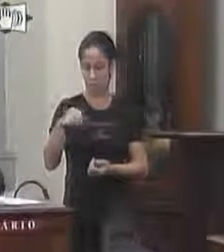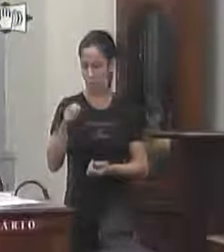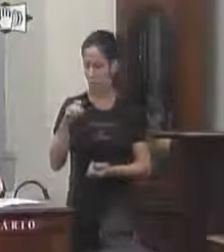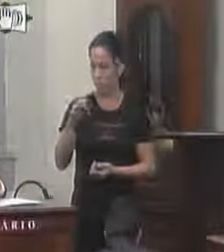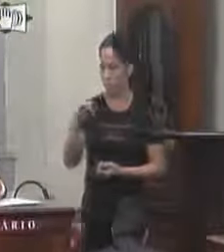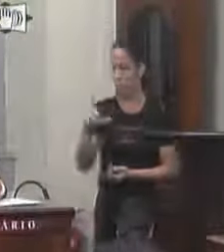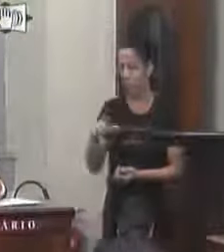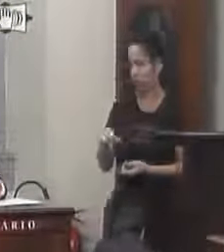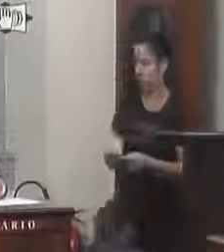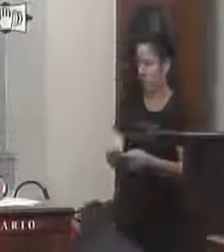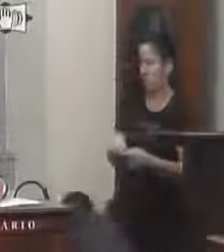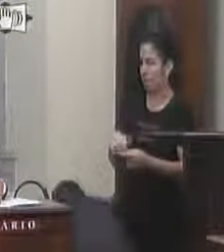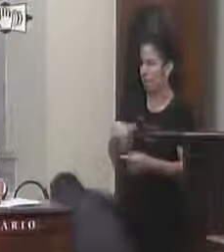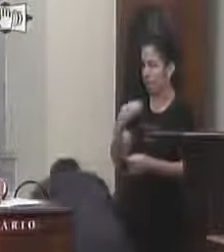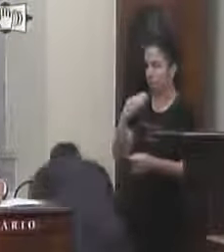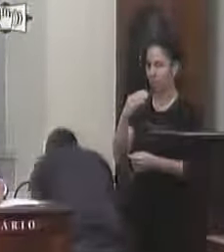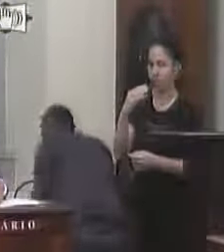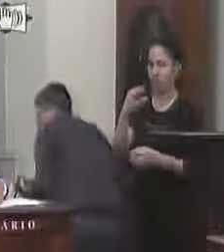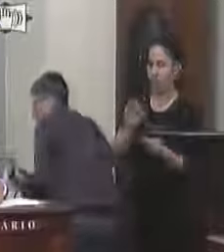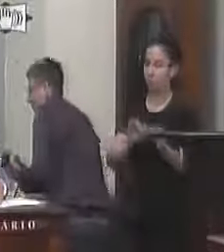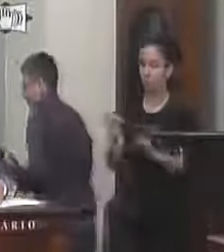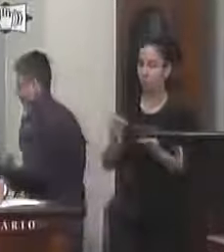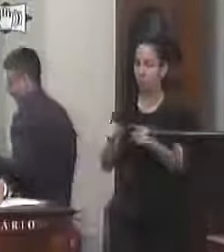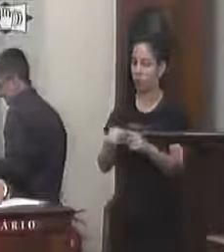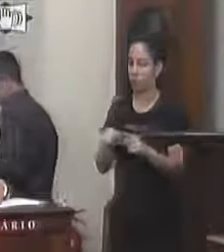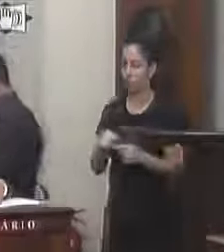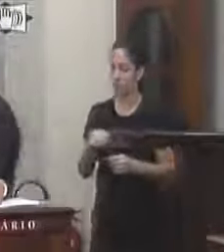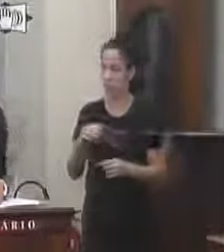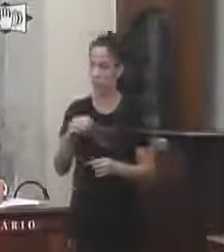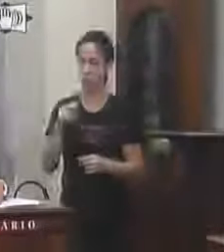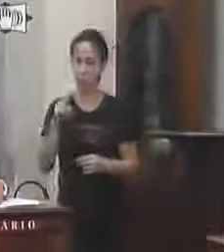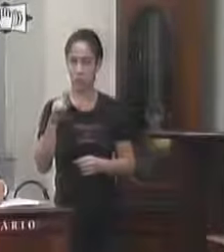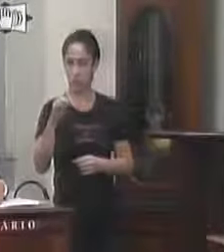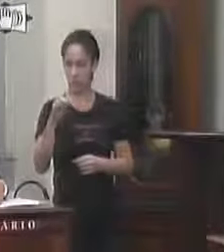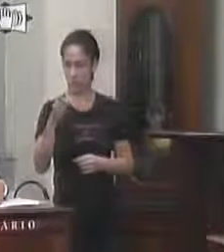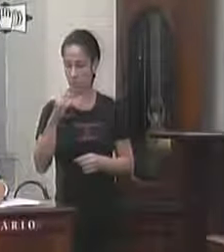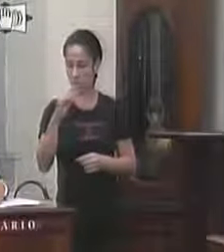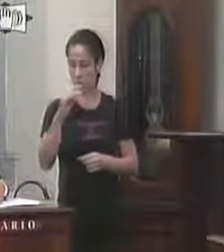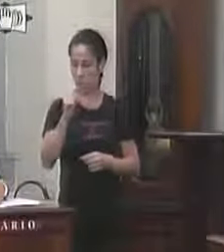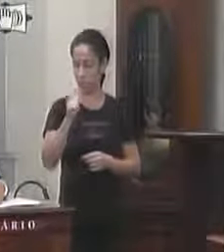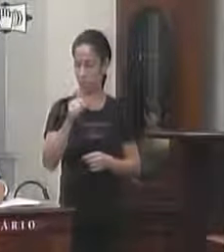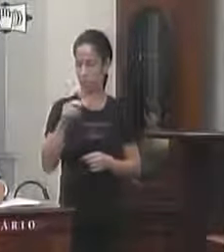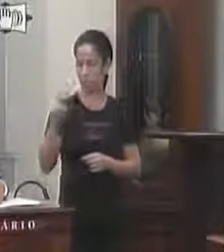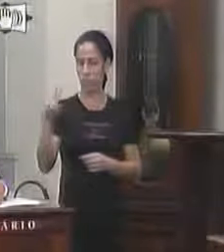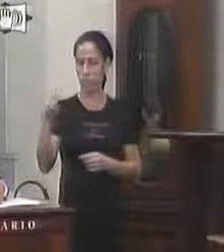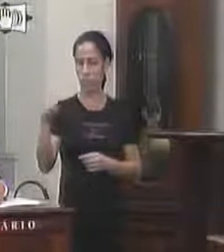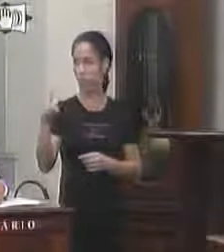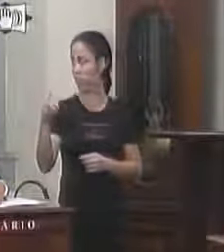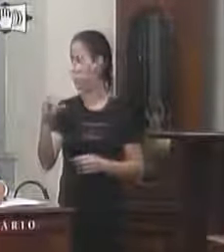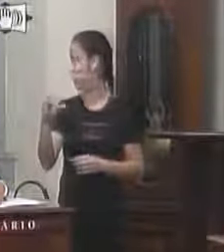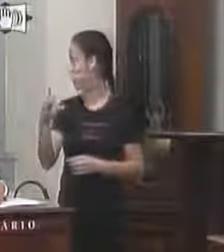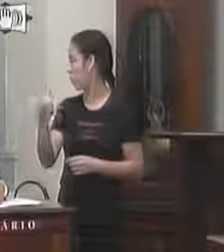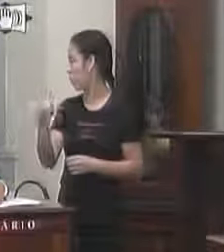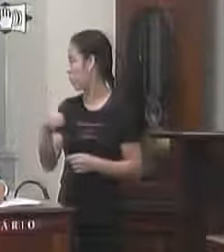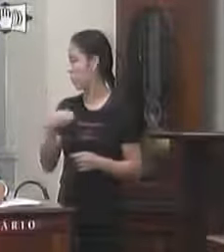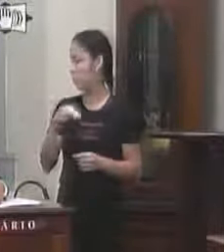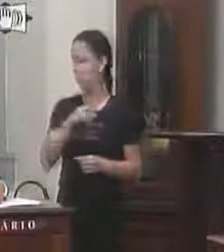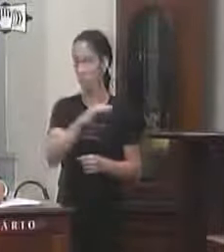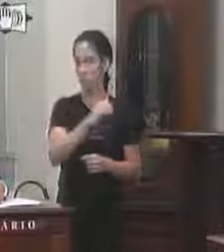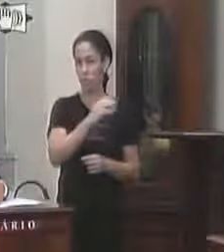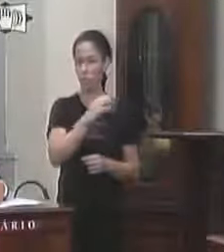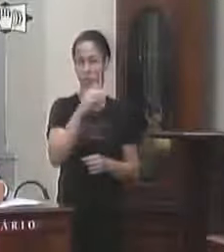das entidades civis organizadas é o Ventura o Vanderson a Maria Simone e o Márcio da Silva